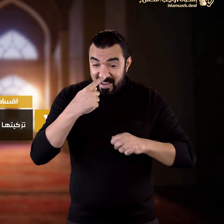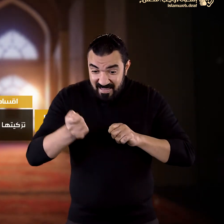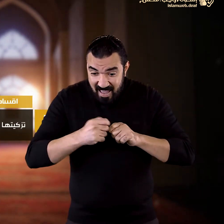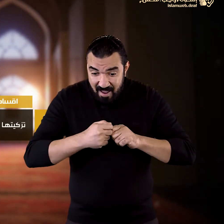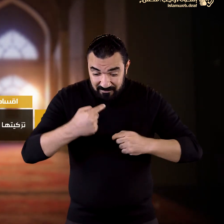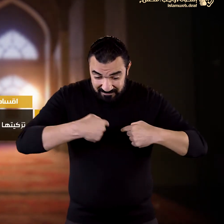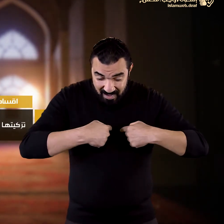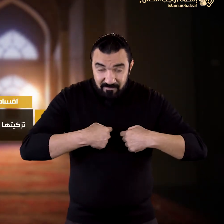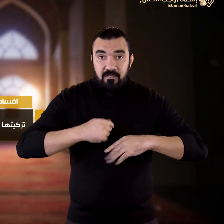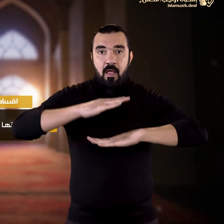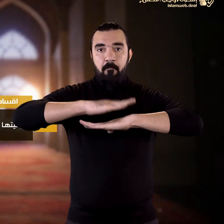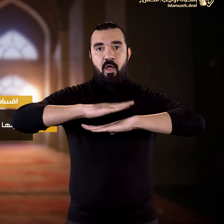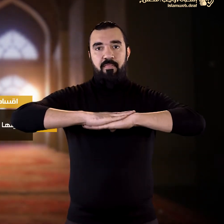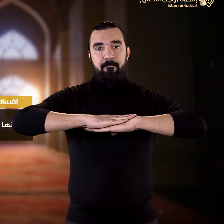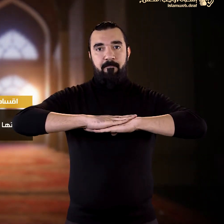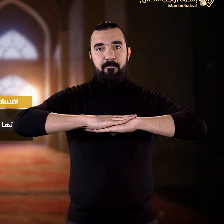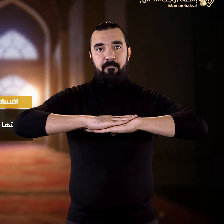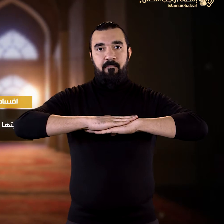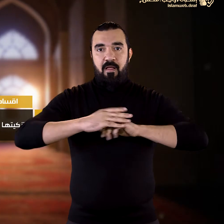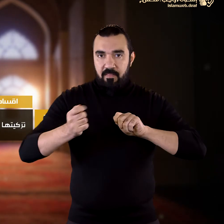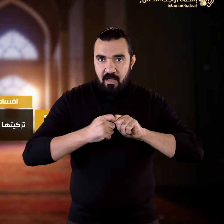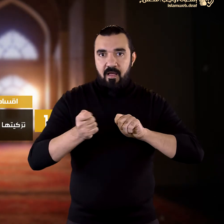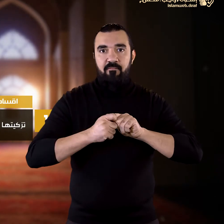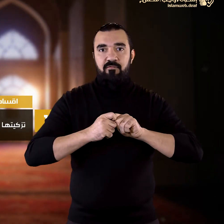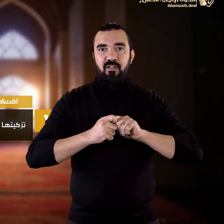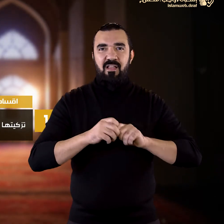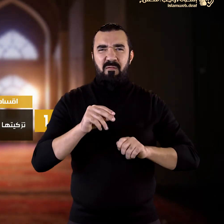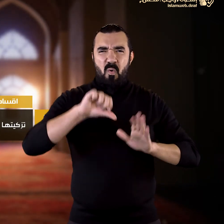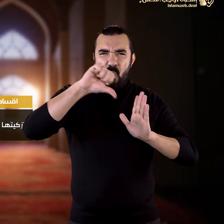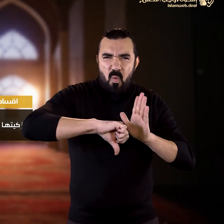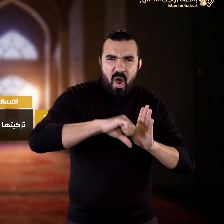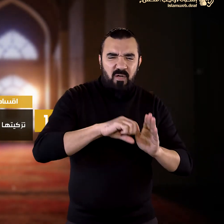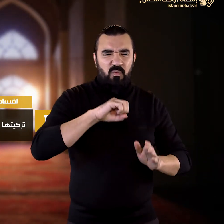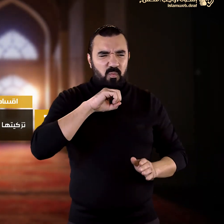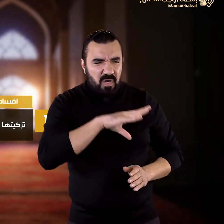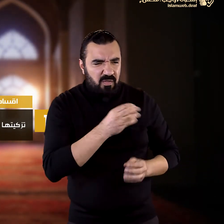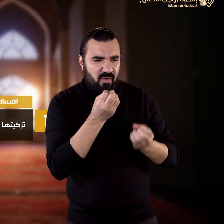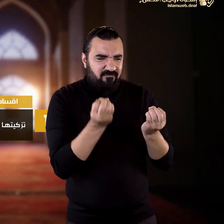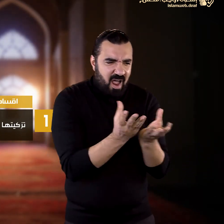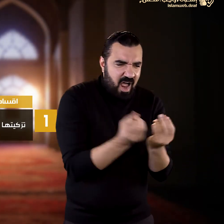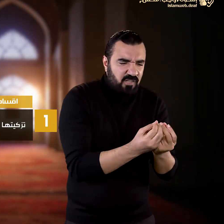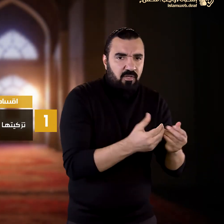اشتركوا في القناة بالتخلي عن الأخلاق السيئة وتجنبها